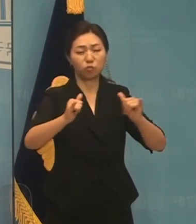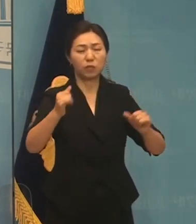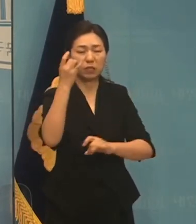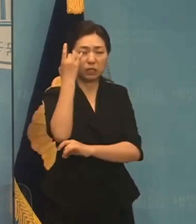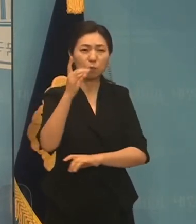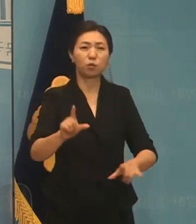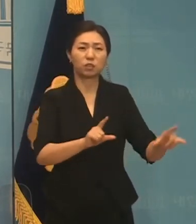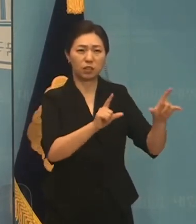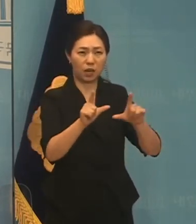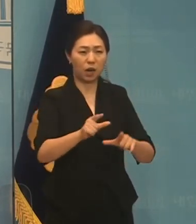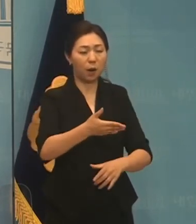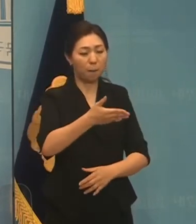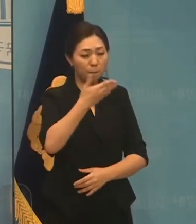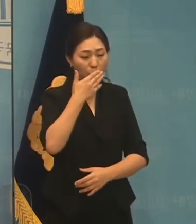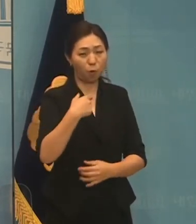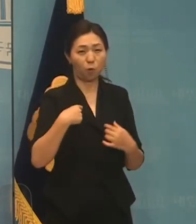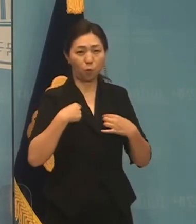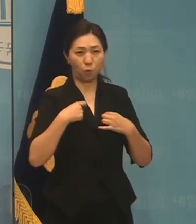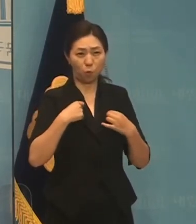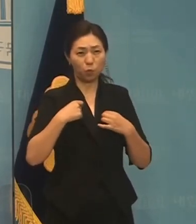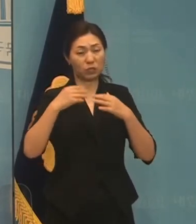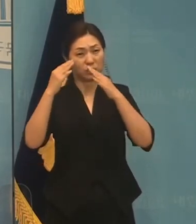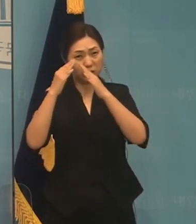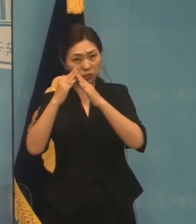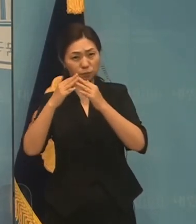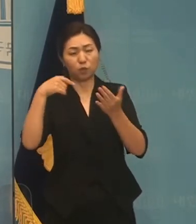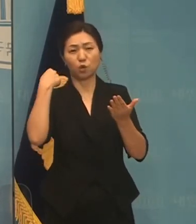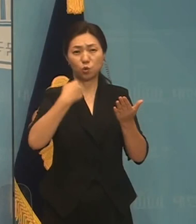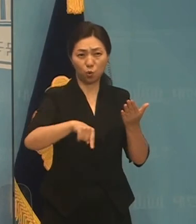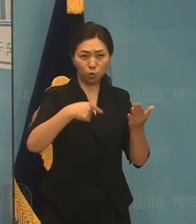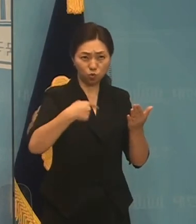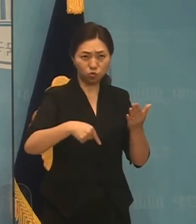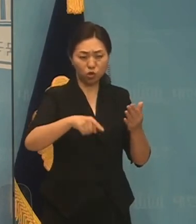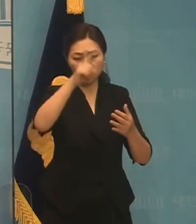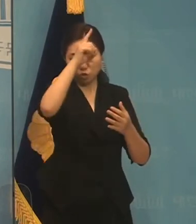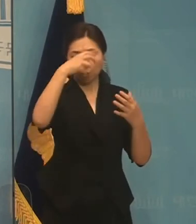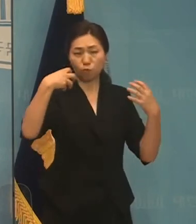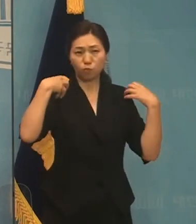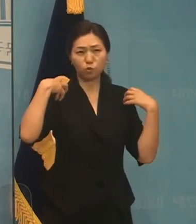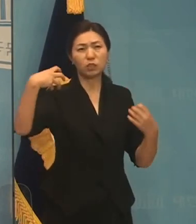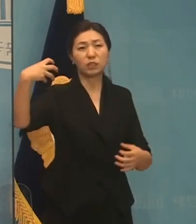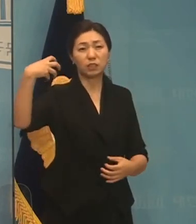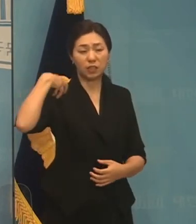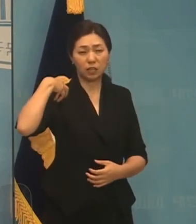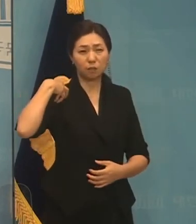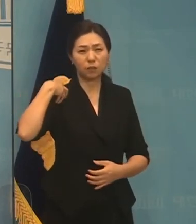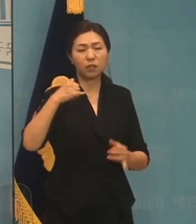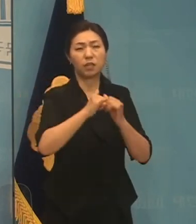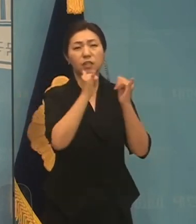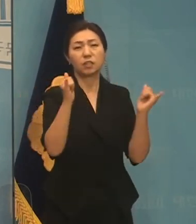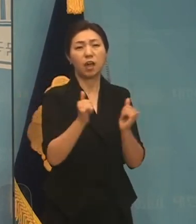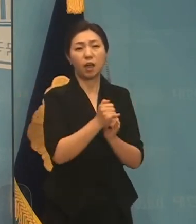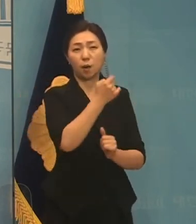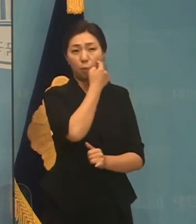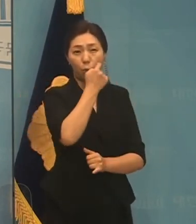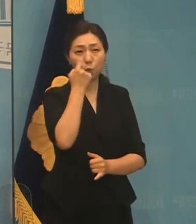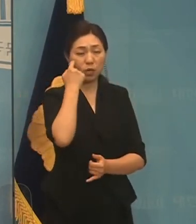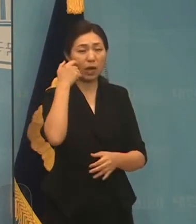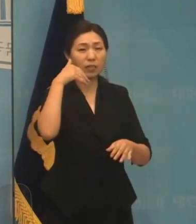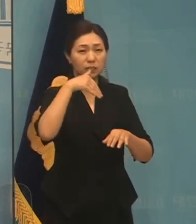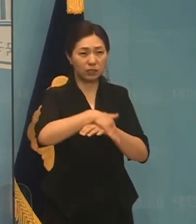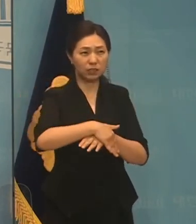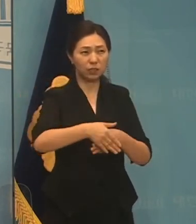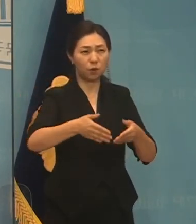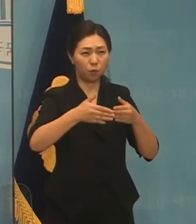의료, 교육을 국가가 보장하는 사회보장제도를 확률하겠습니다. 국가